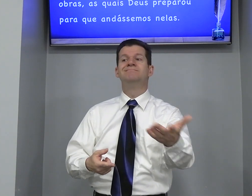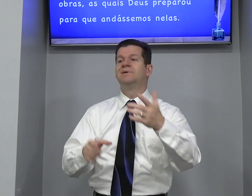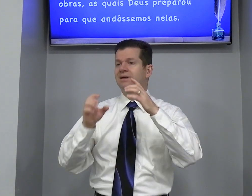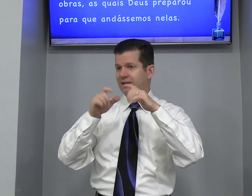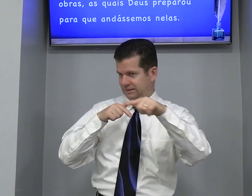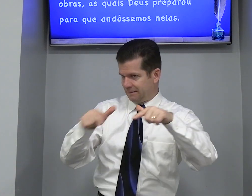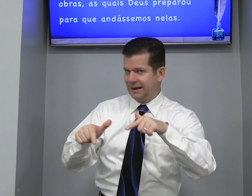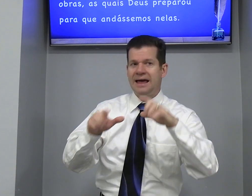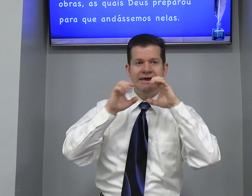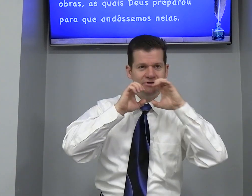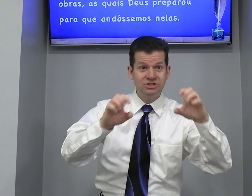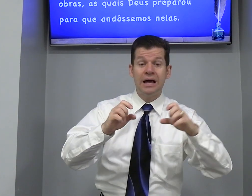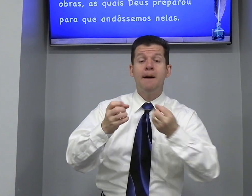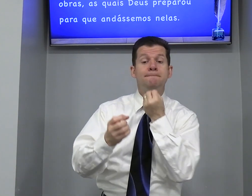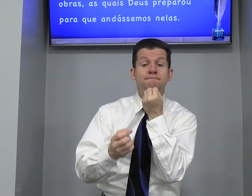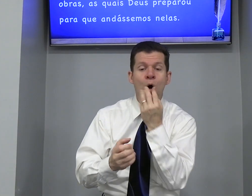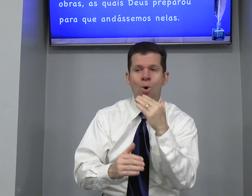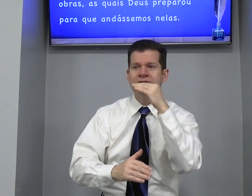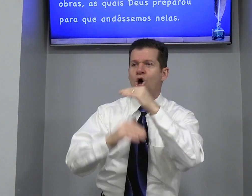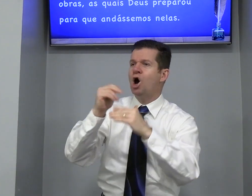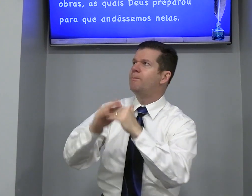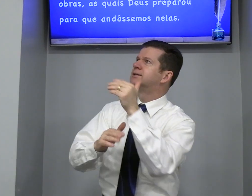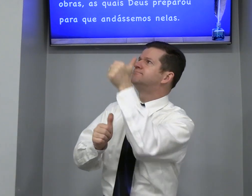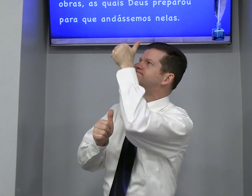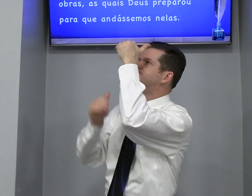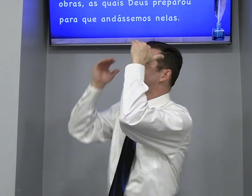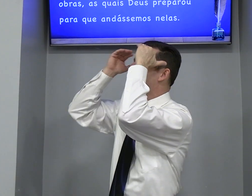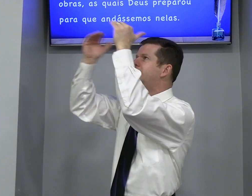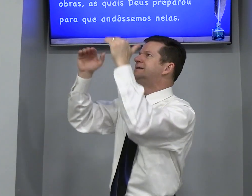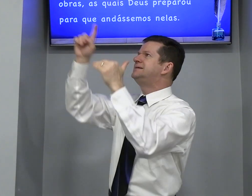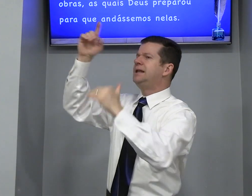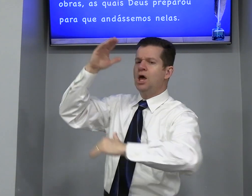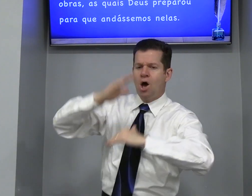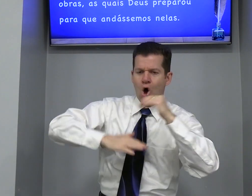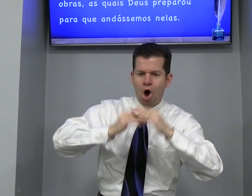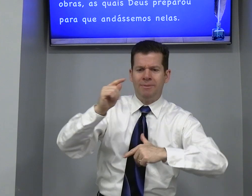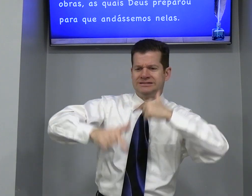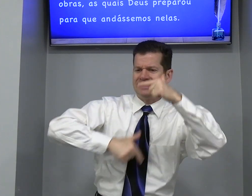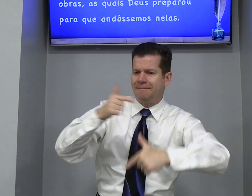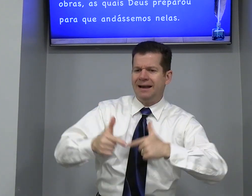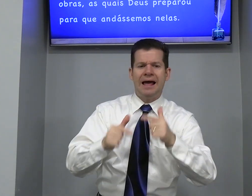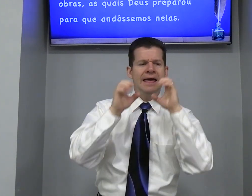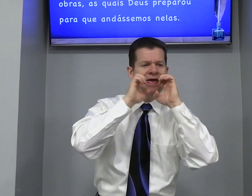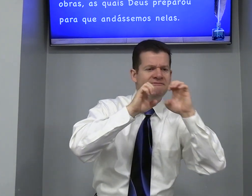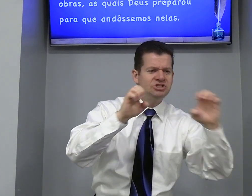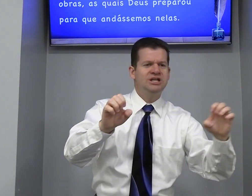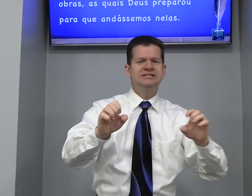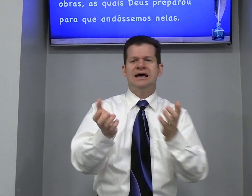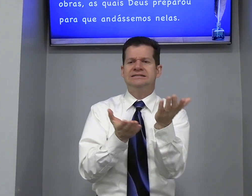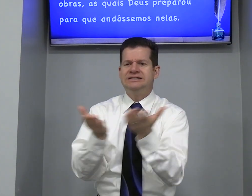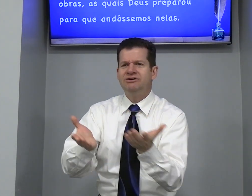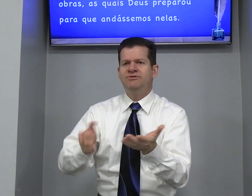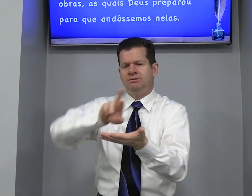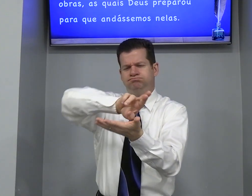Trabalhar Evangelizar Boas obras Obedecer Obras Trabalhar Evangelizar Servir